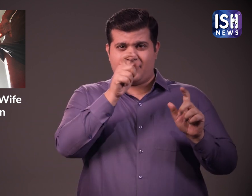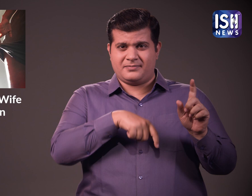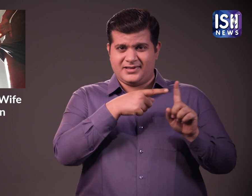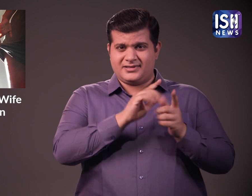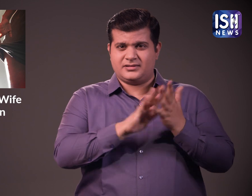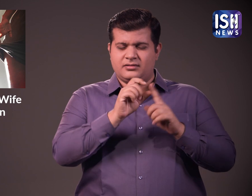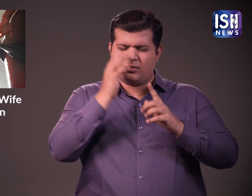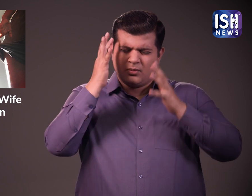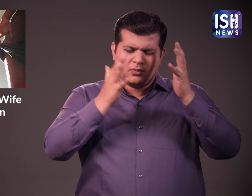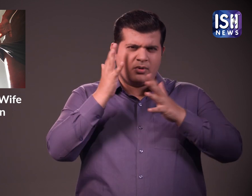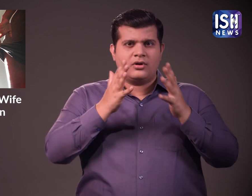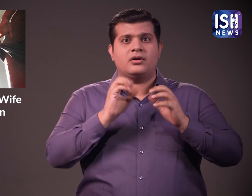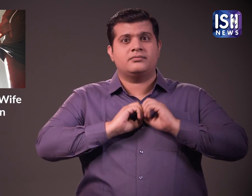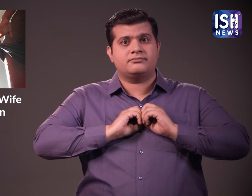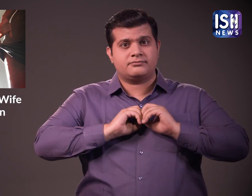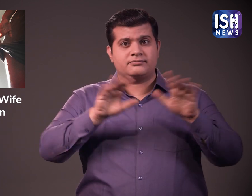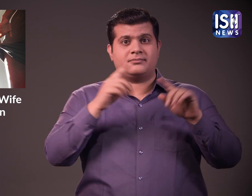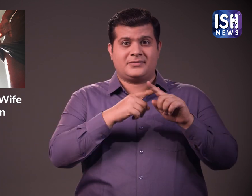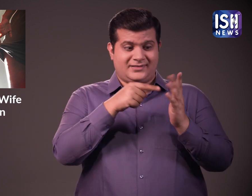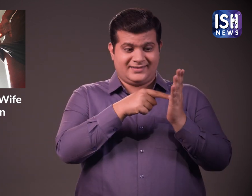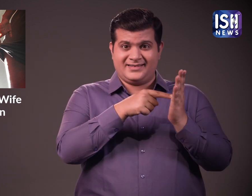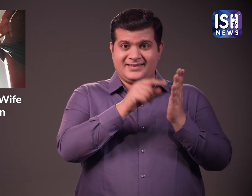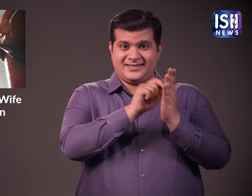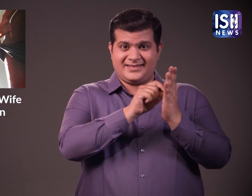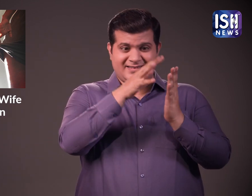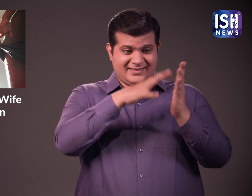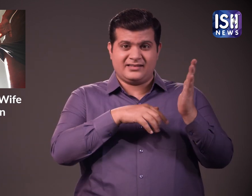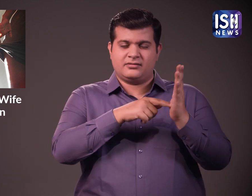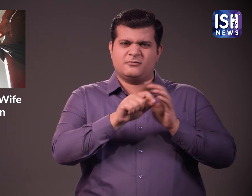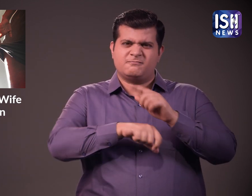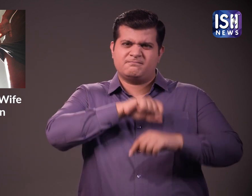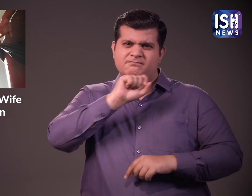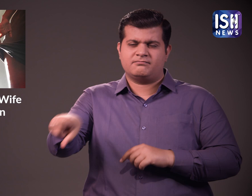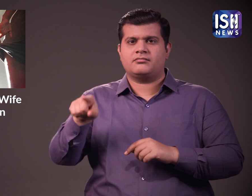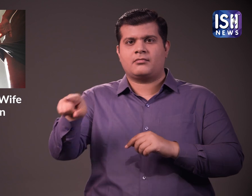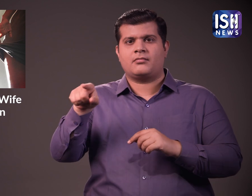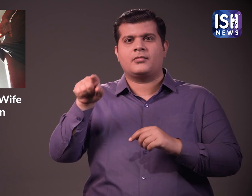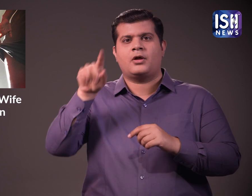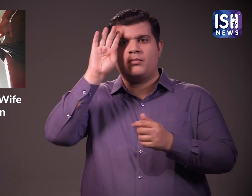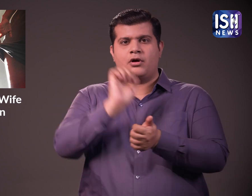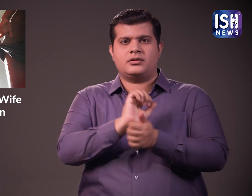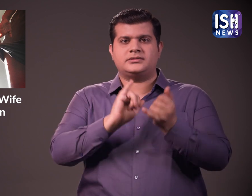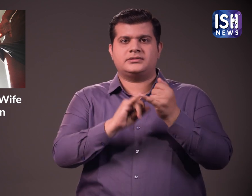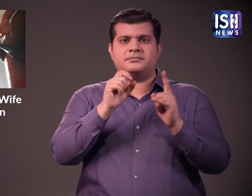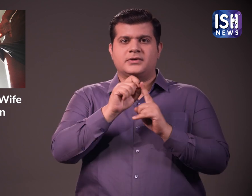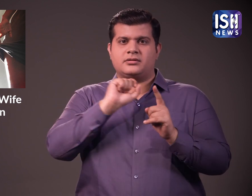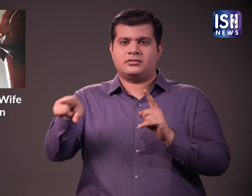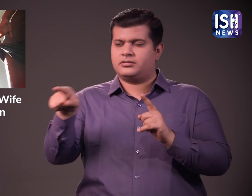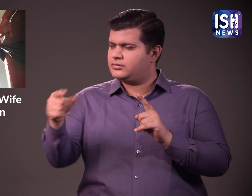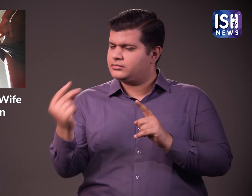प्रभाकरण अपनी पत्नी के लिए काफी चिंते थे और इस वज़े से उन्होंने वीडियो शेर किया उन्होंने पुलिस अधिक्षक को भी जाच की मांग को लेकर